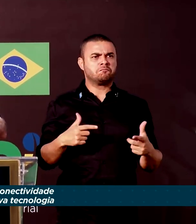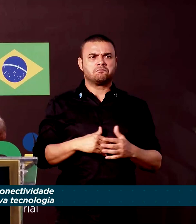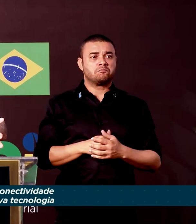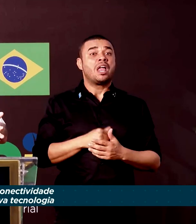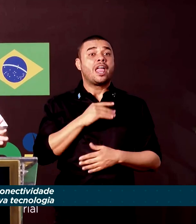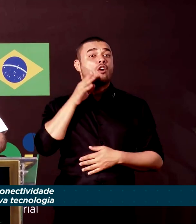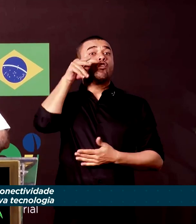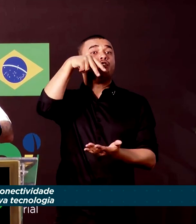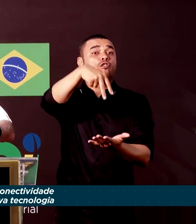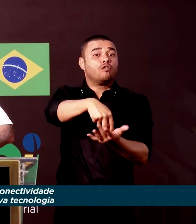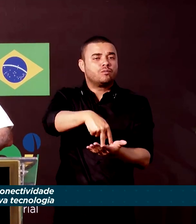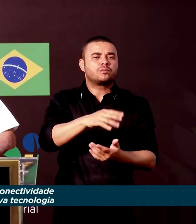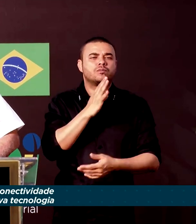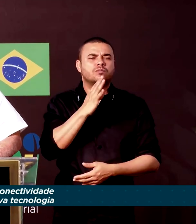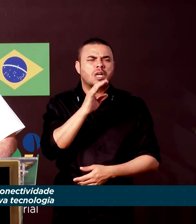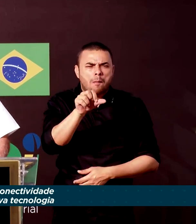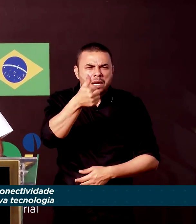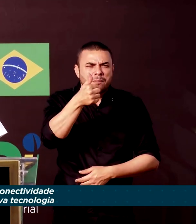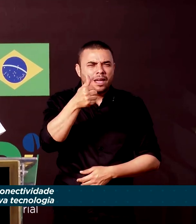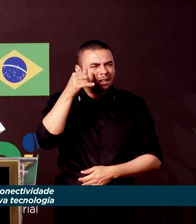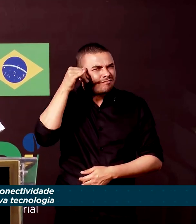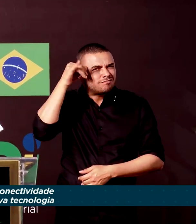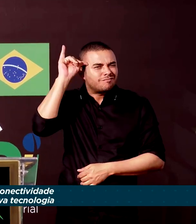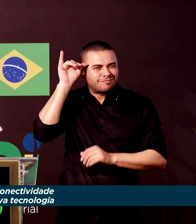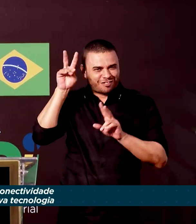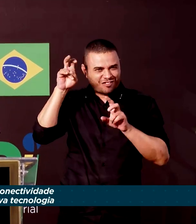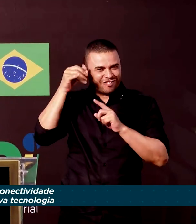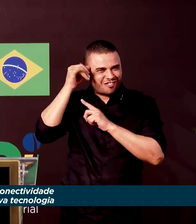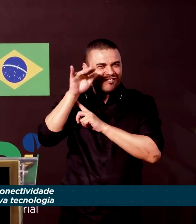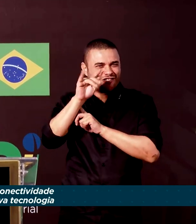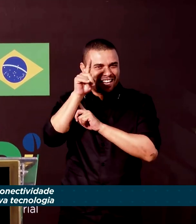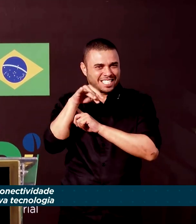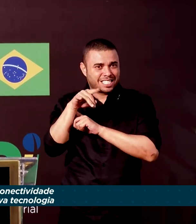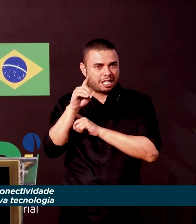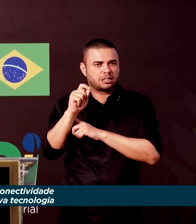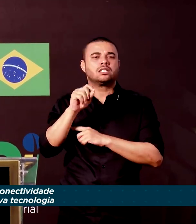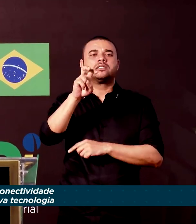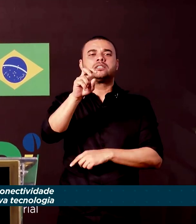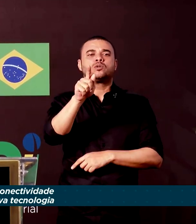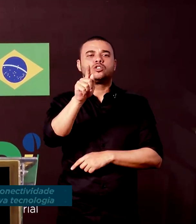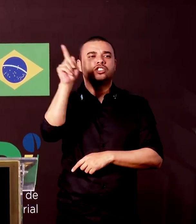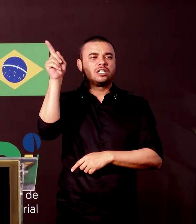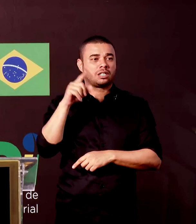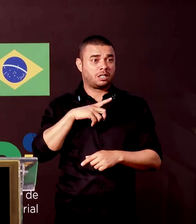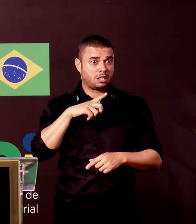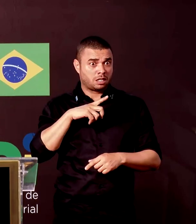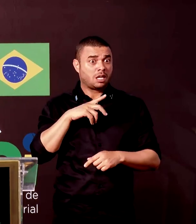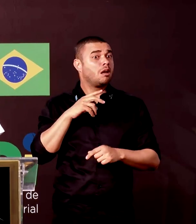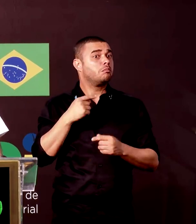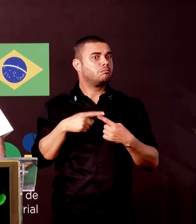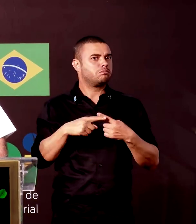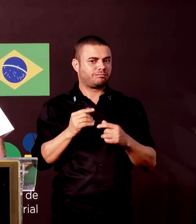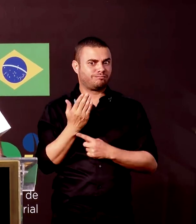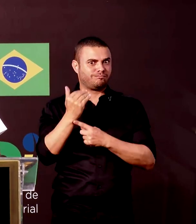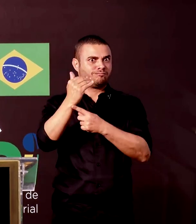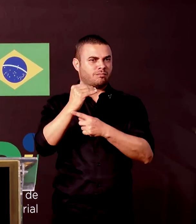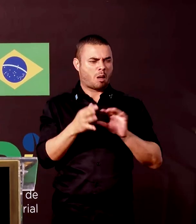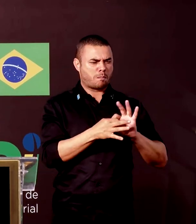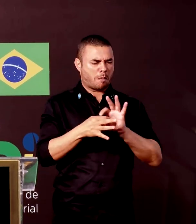fazenda 5G no Piauí. A produtividade aumenta em quase 20% com essa tecnologia.